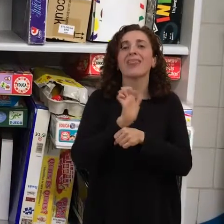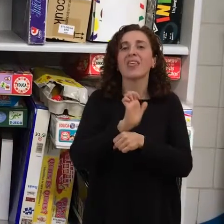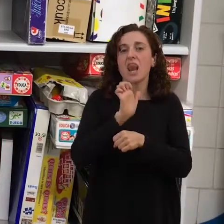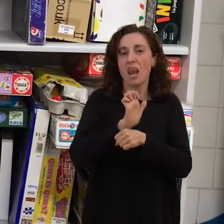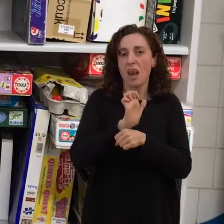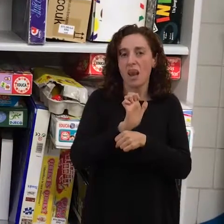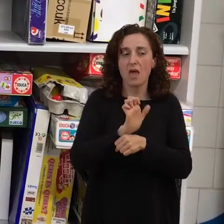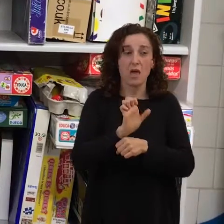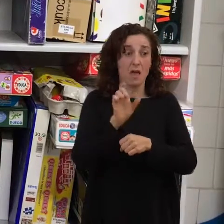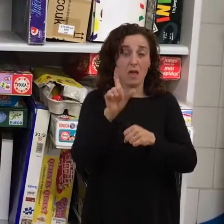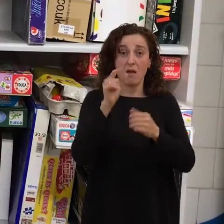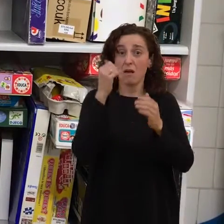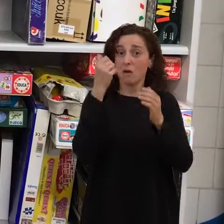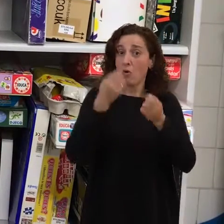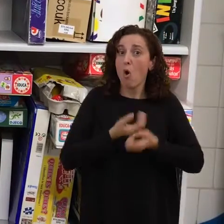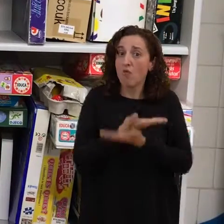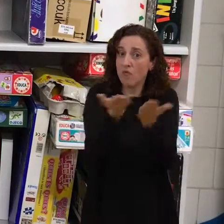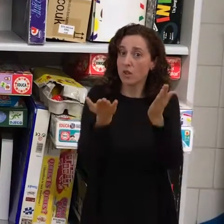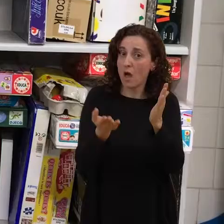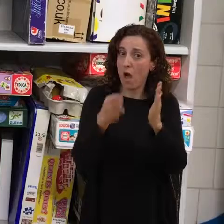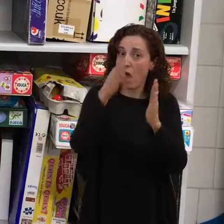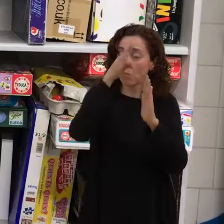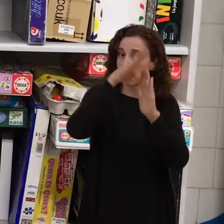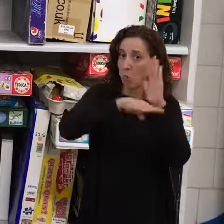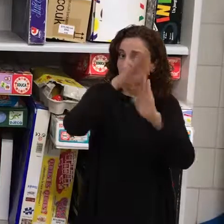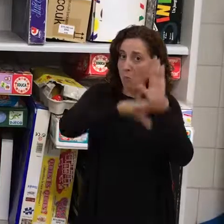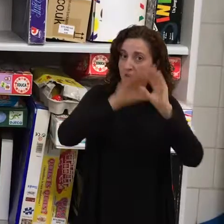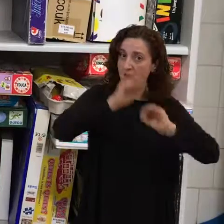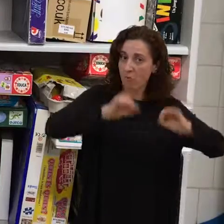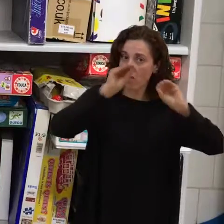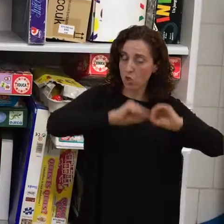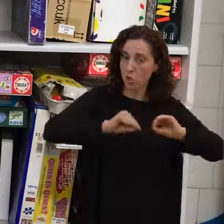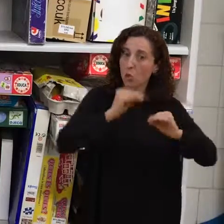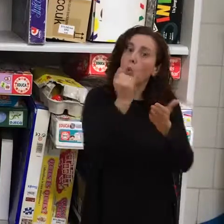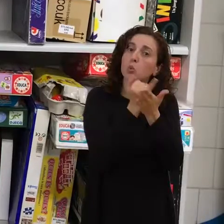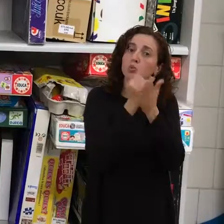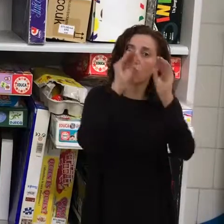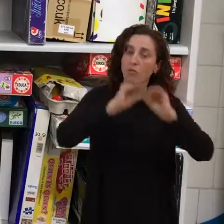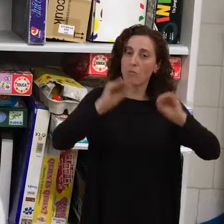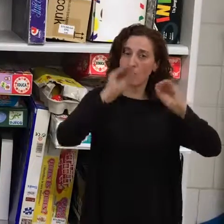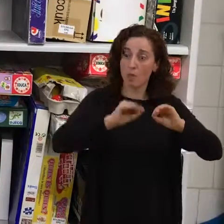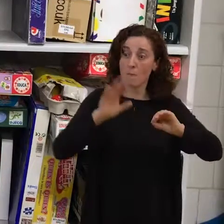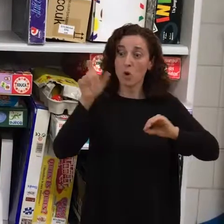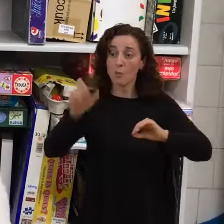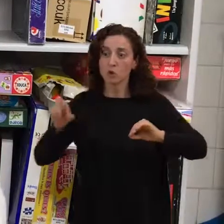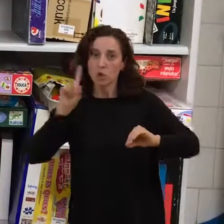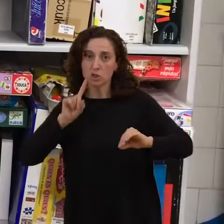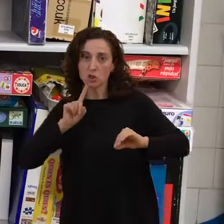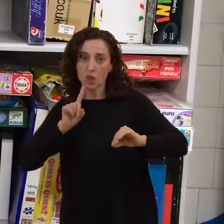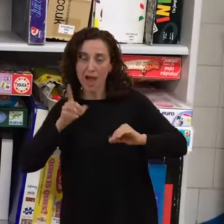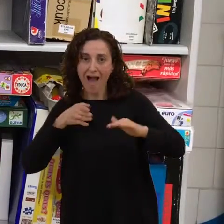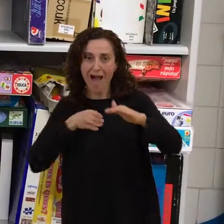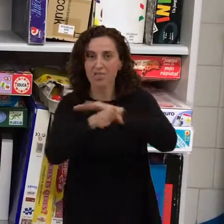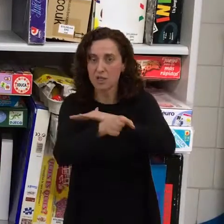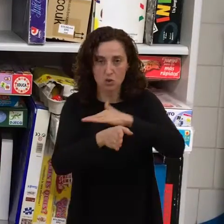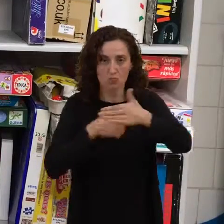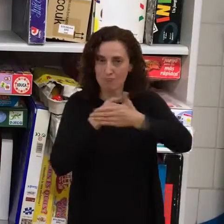no tienen acceso, así dicho, tienen acceso en papel, pero cuando se